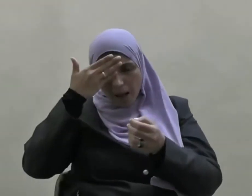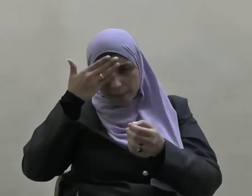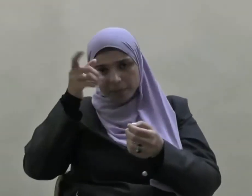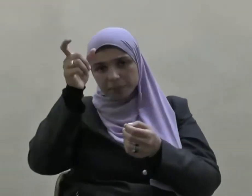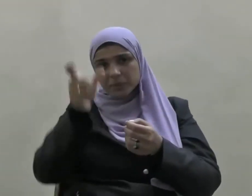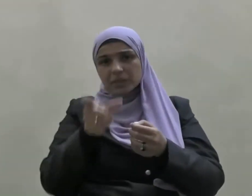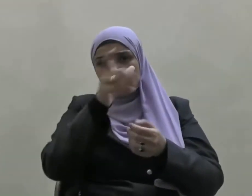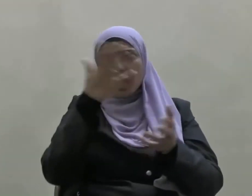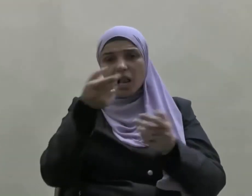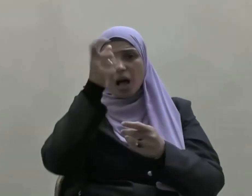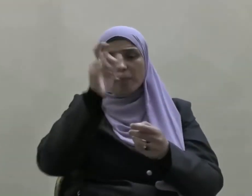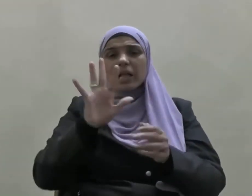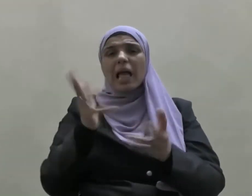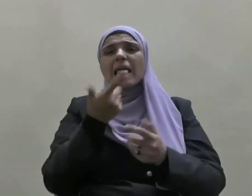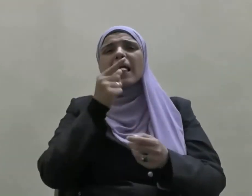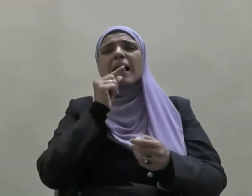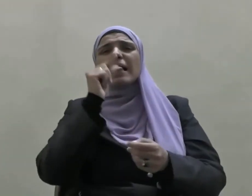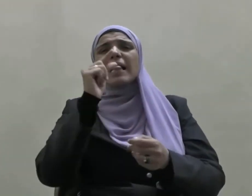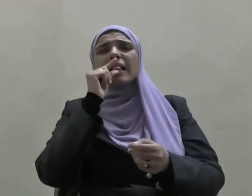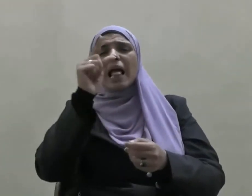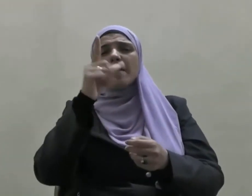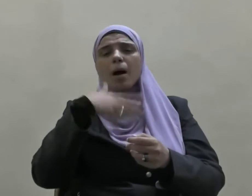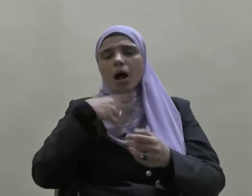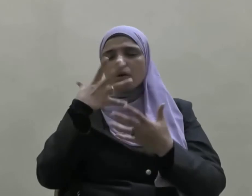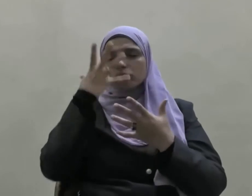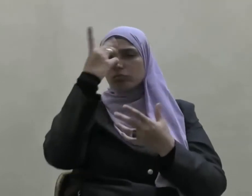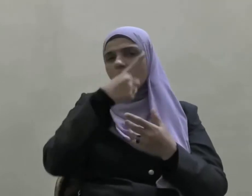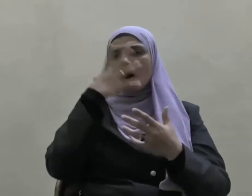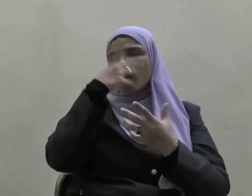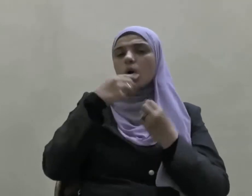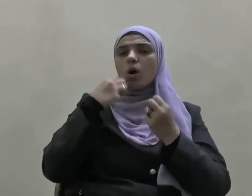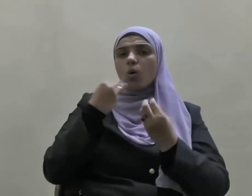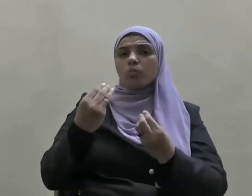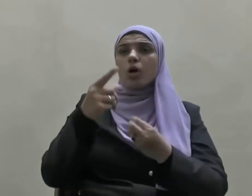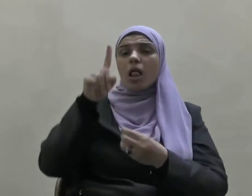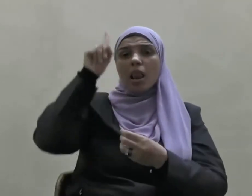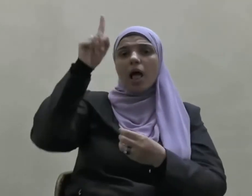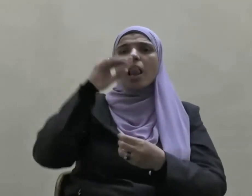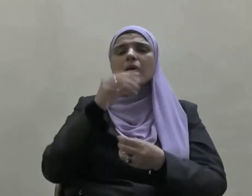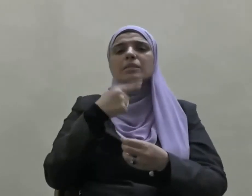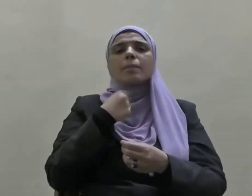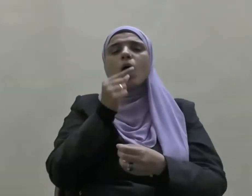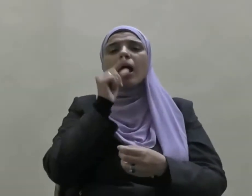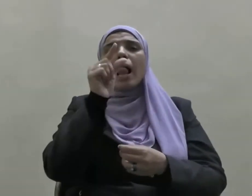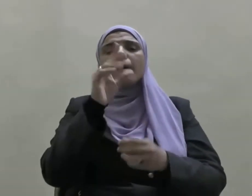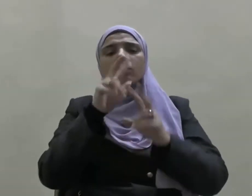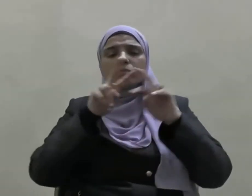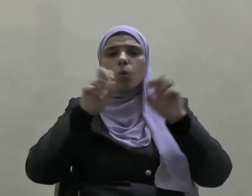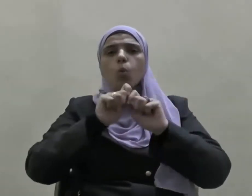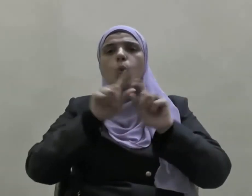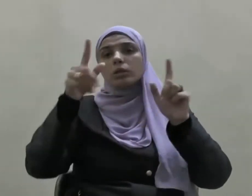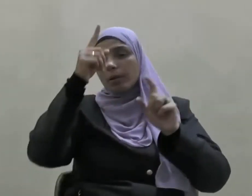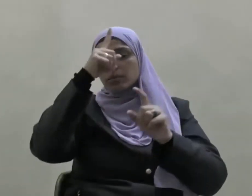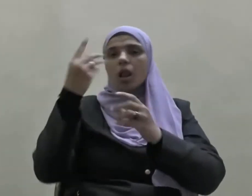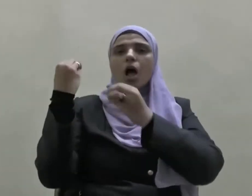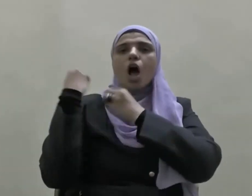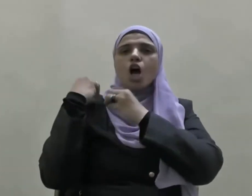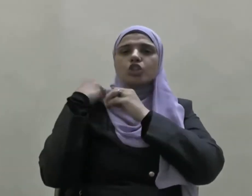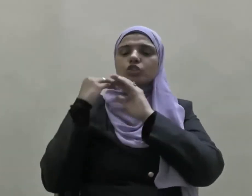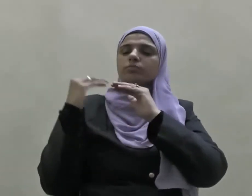العبد لا يتكلم بالكلمة من رضوان الله لا يلقي لها بالا يرفعه الله